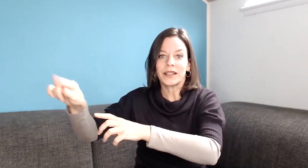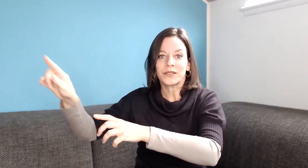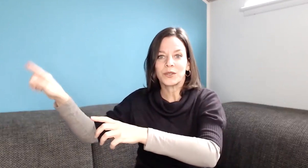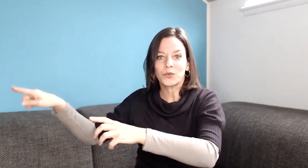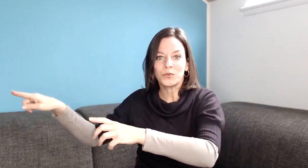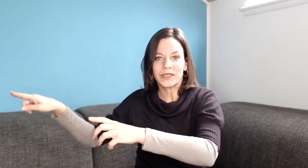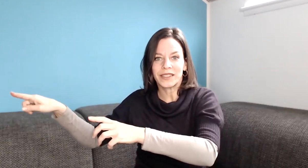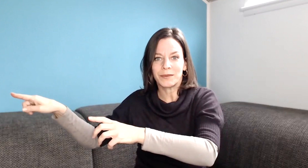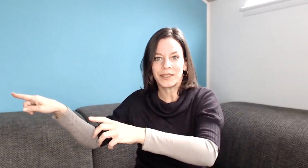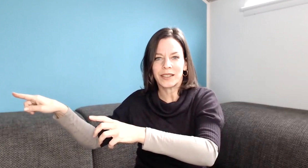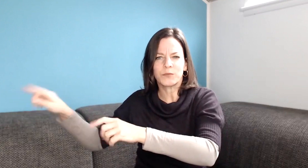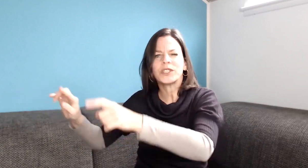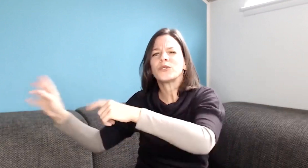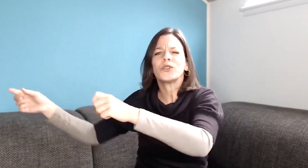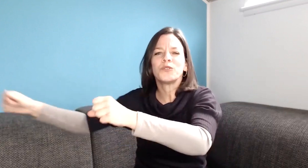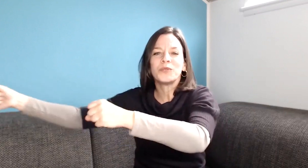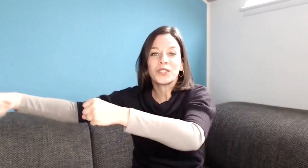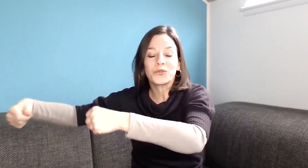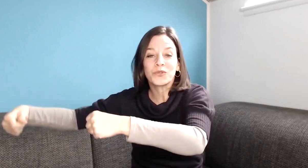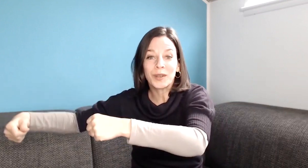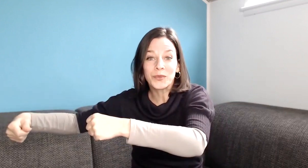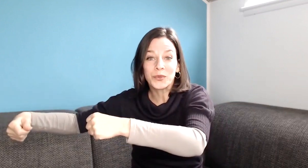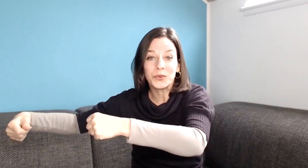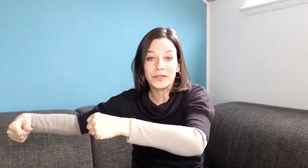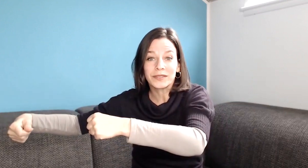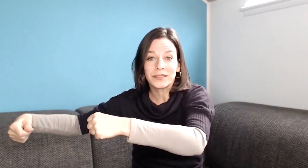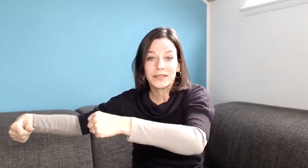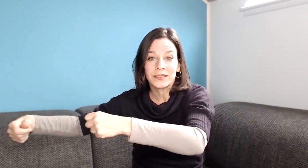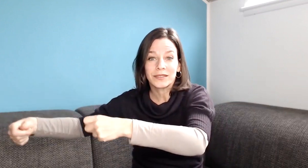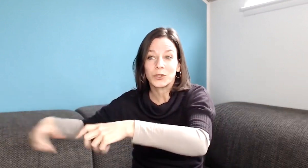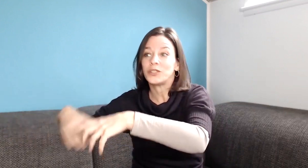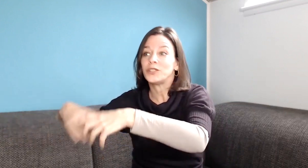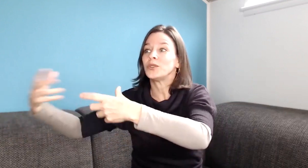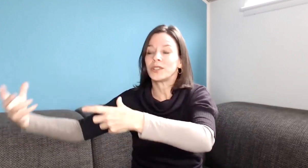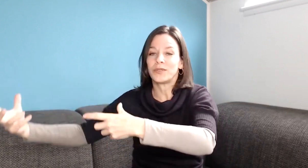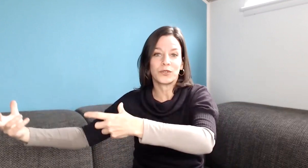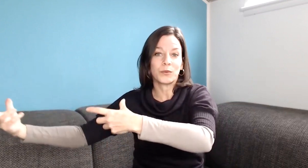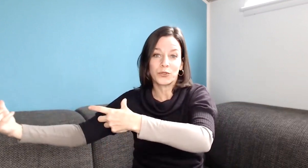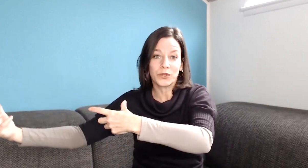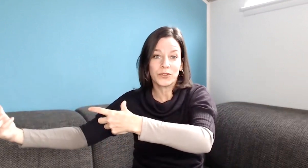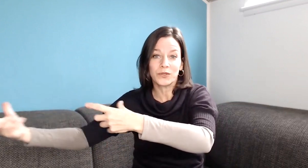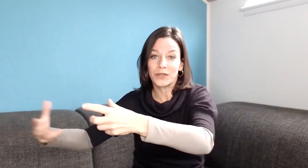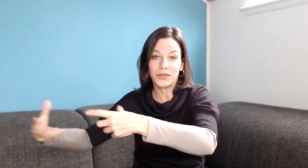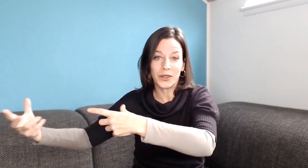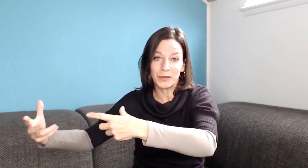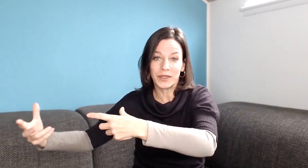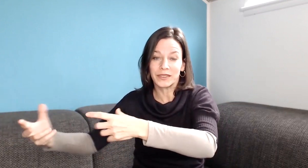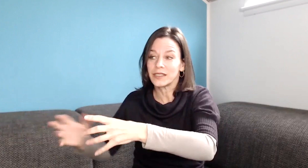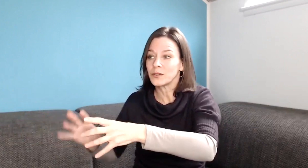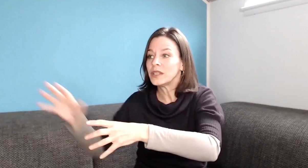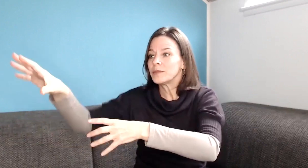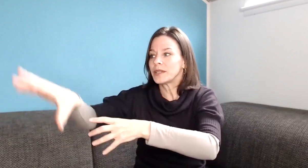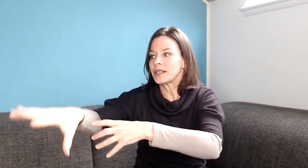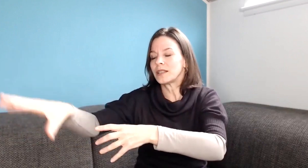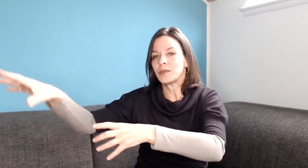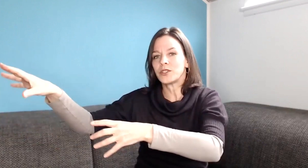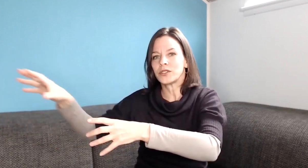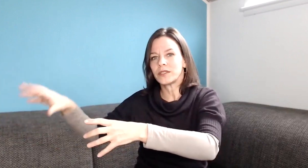Angst, da drüben hat ja jemand Angst. Mit denen könnte ich mich jetzt so zusammentun. Oder die können dich ja vielleicht sogar beschützen oder wie auch immer. Also bei den anderen Menschen